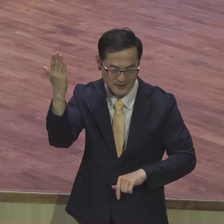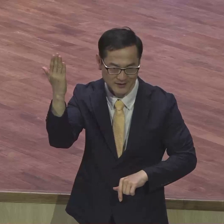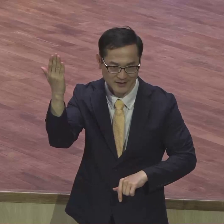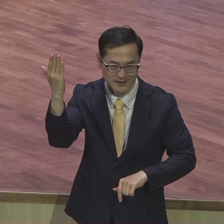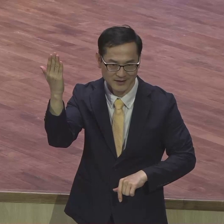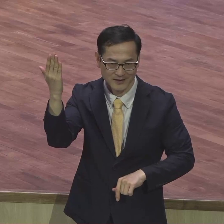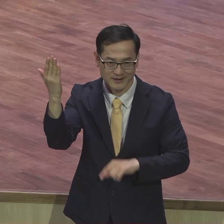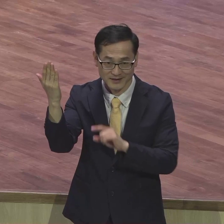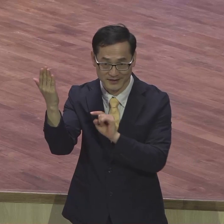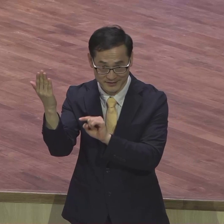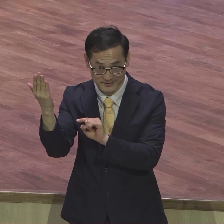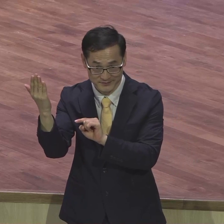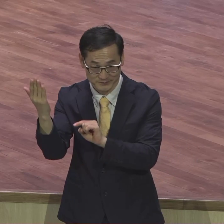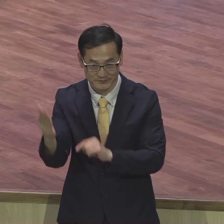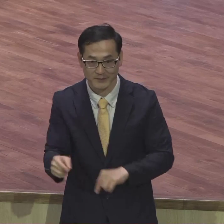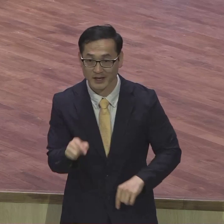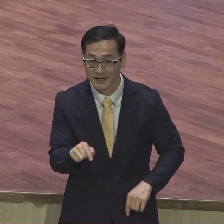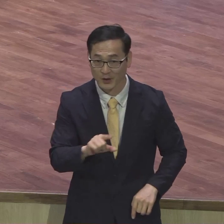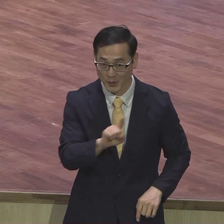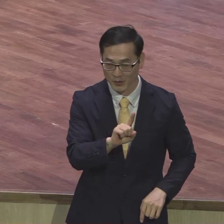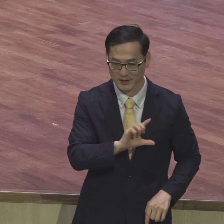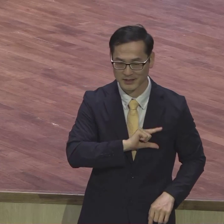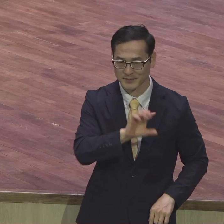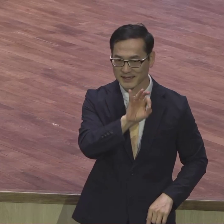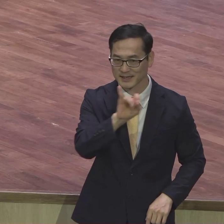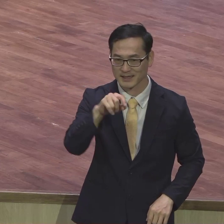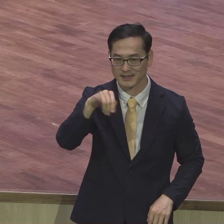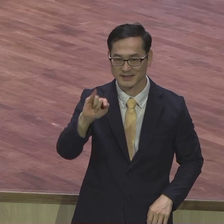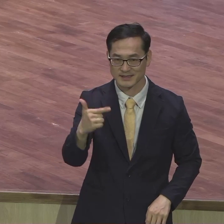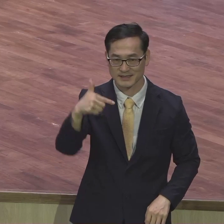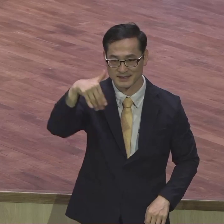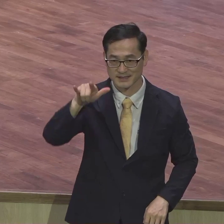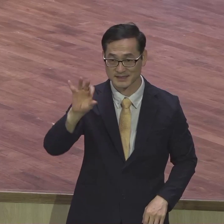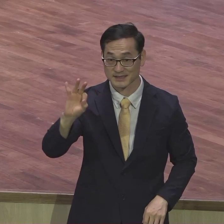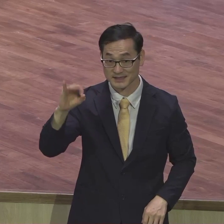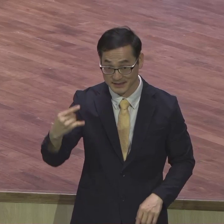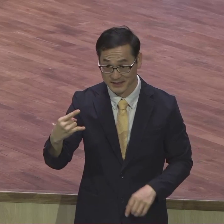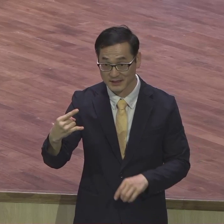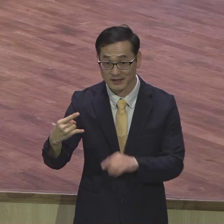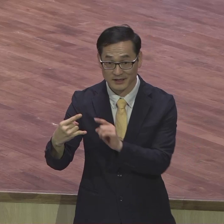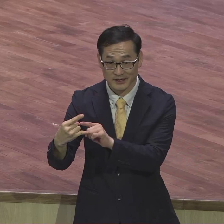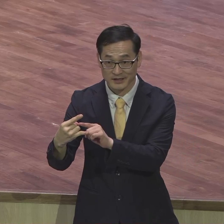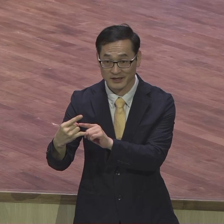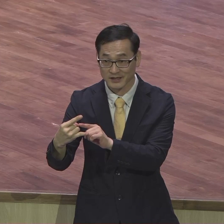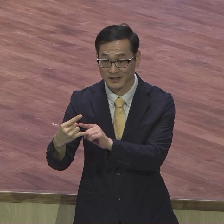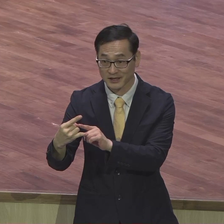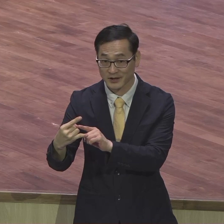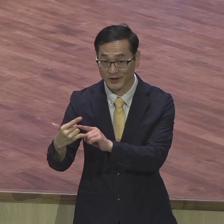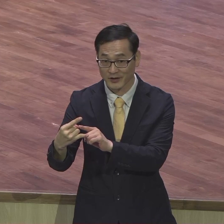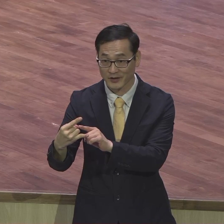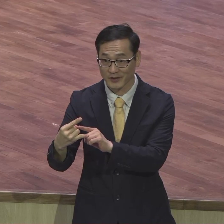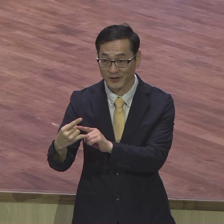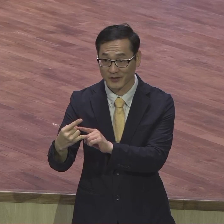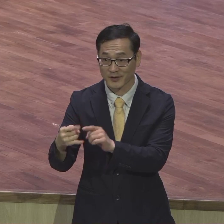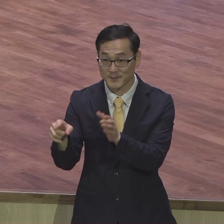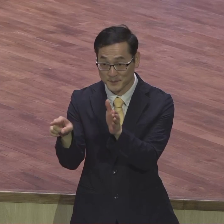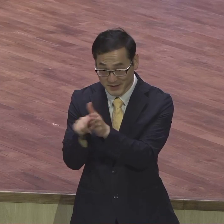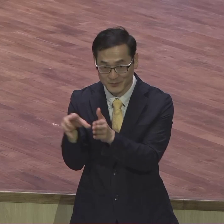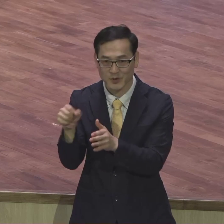믿음의 대상이 누구고 믿음의 내용이 무엇인지를 다양한 관점에서